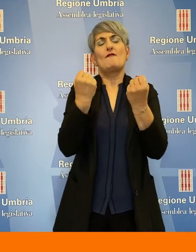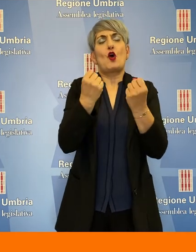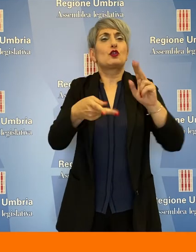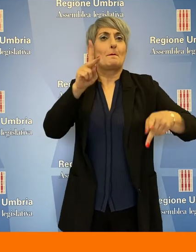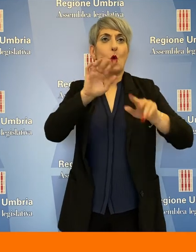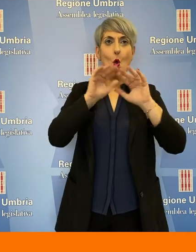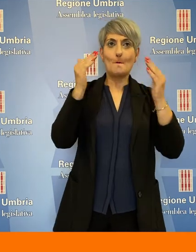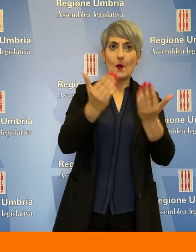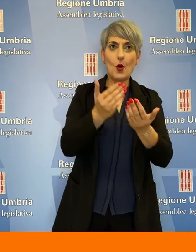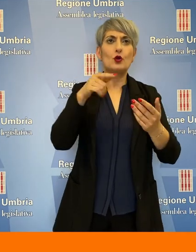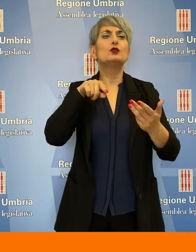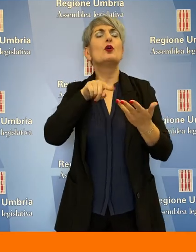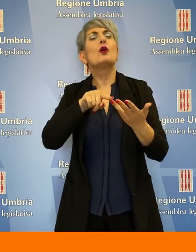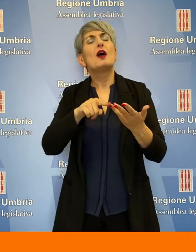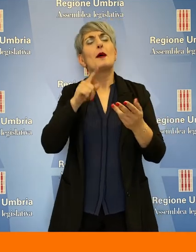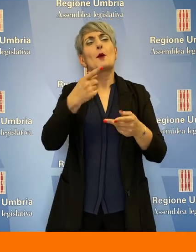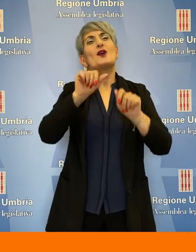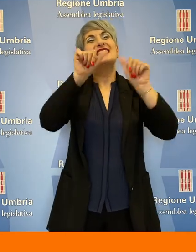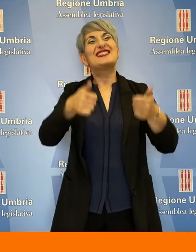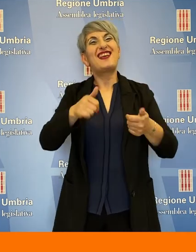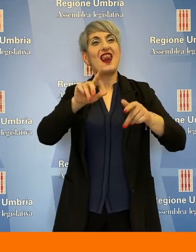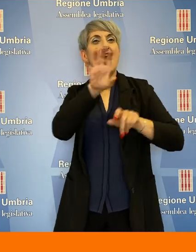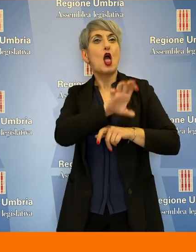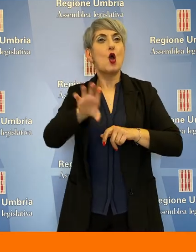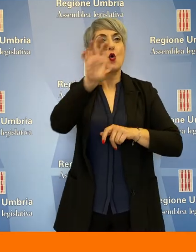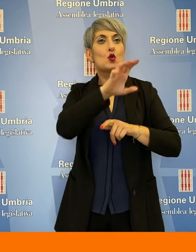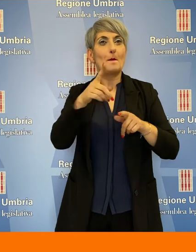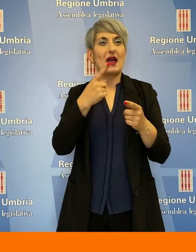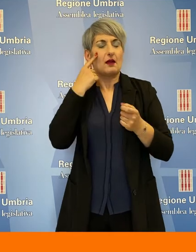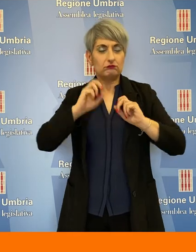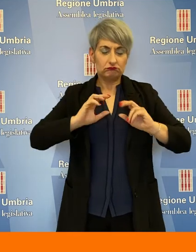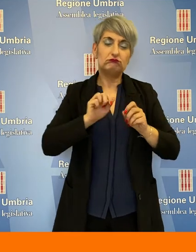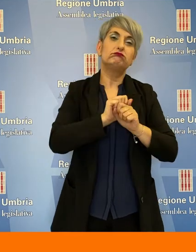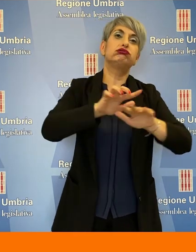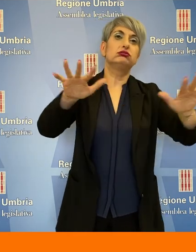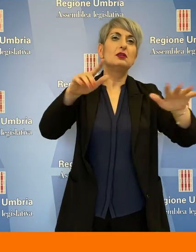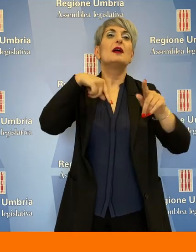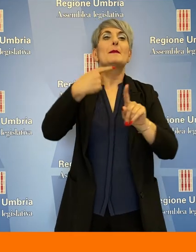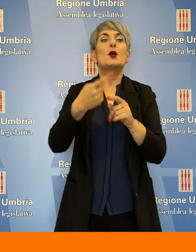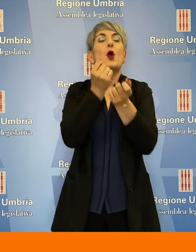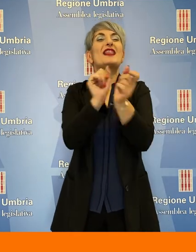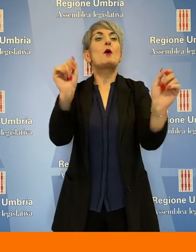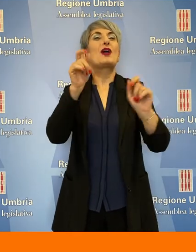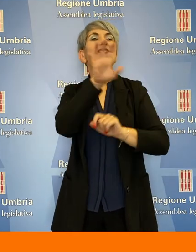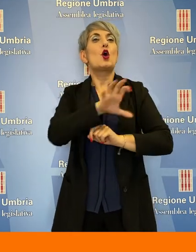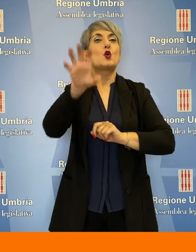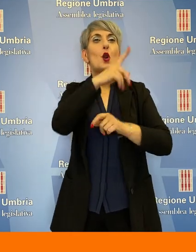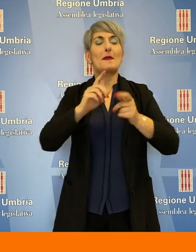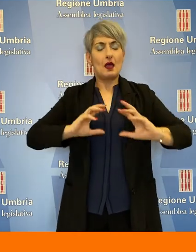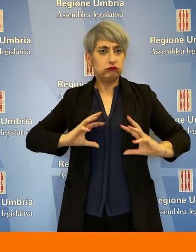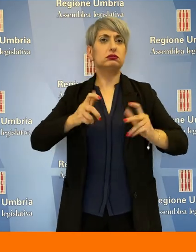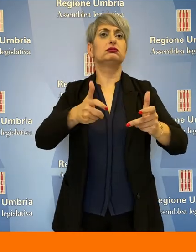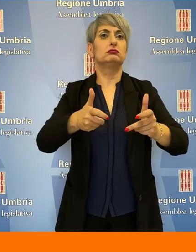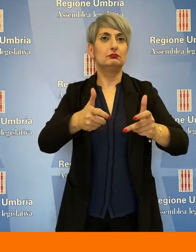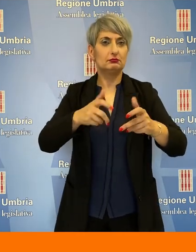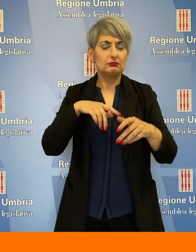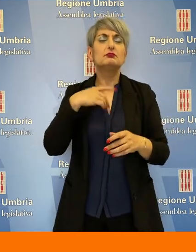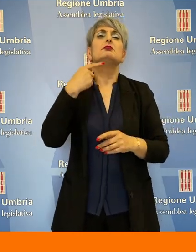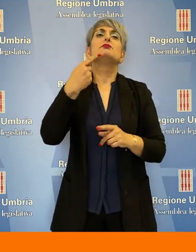nel mondo, promuovere lo stile di vita europeo, un nuovo slancio per la democrazia europea. Il rapporto sugli